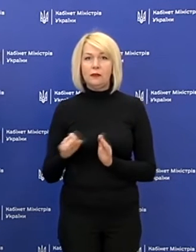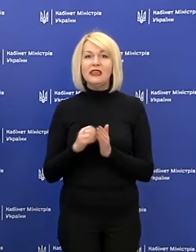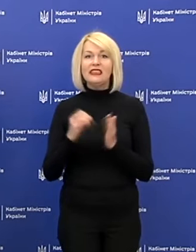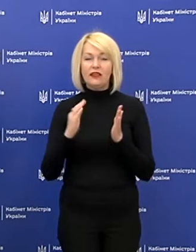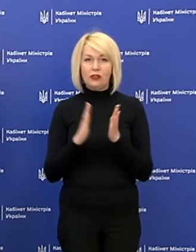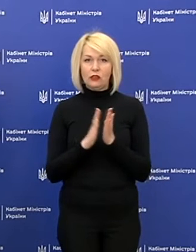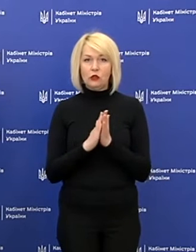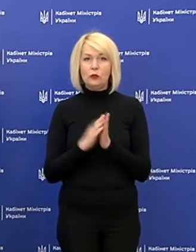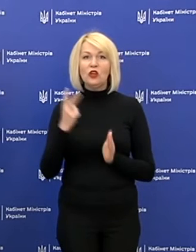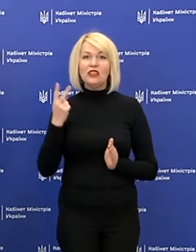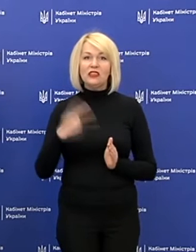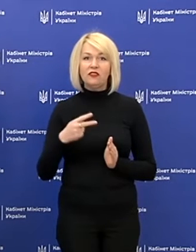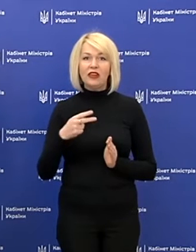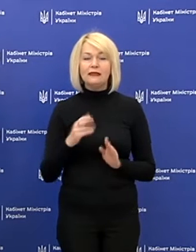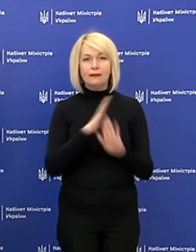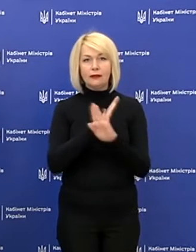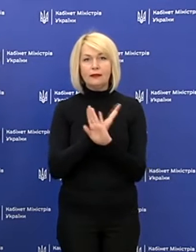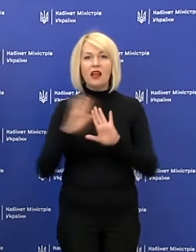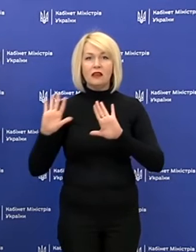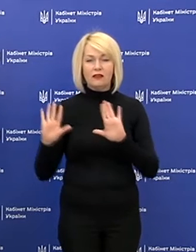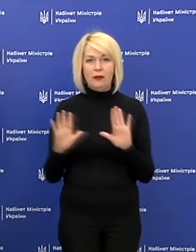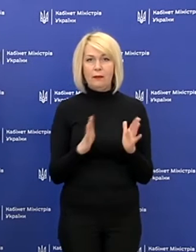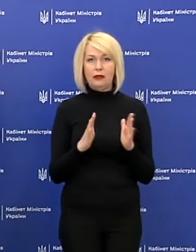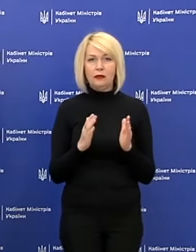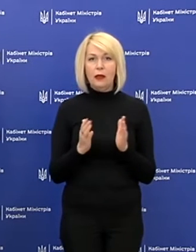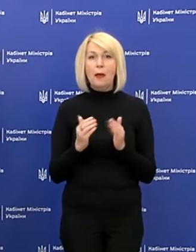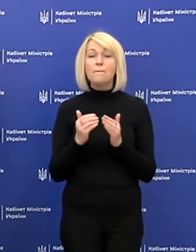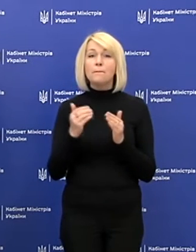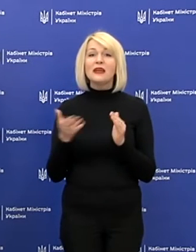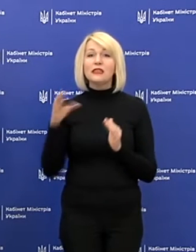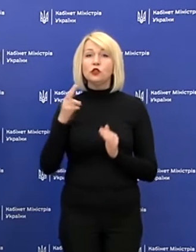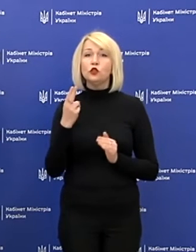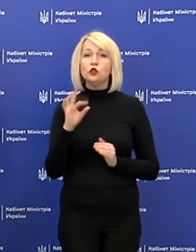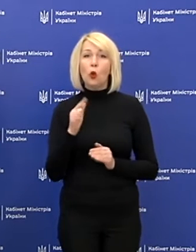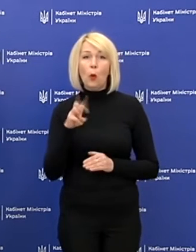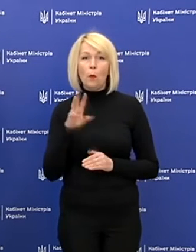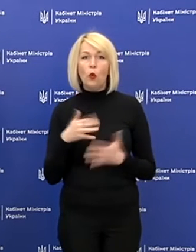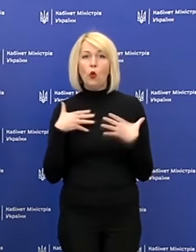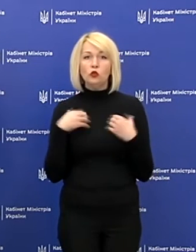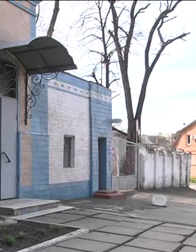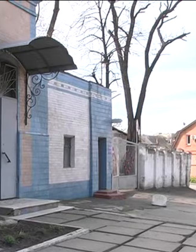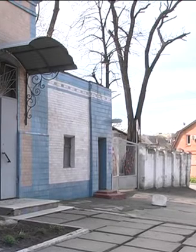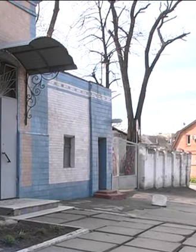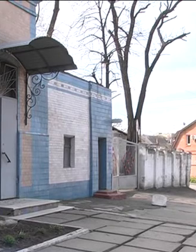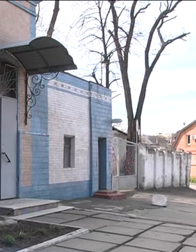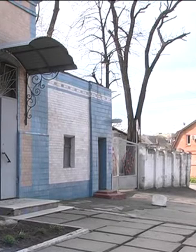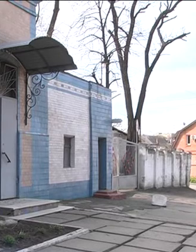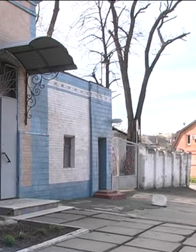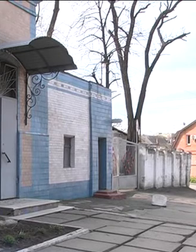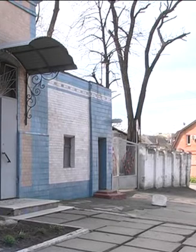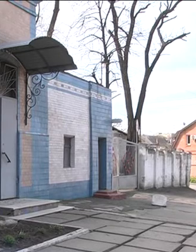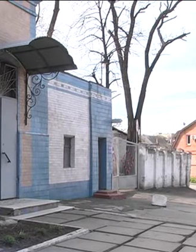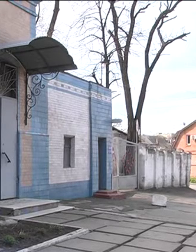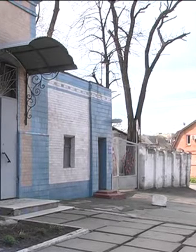зафіксовано 20 летальних випадків, при цьому одужало 330 пацієнтів. Десятьох нових